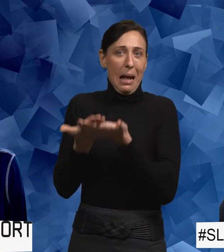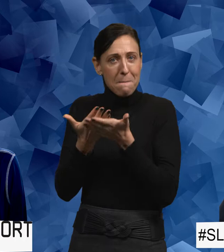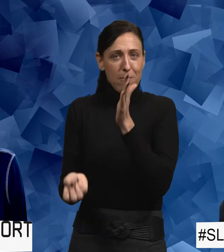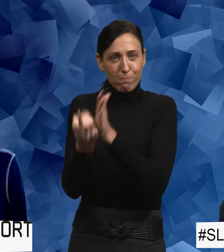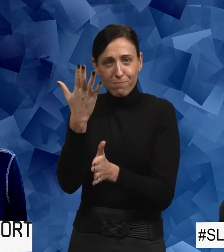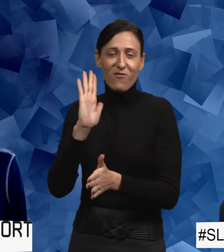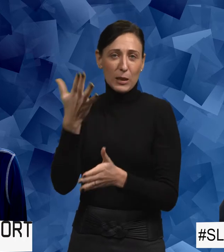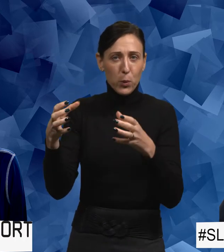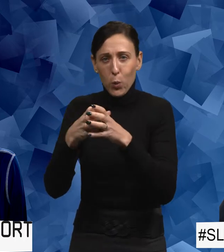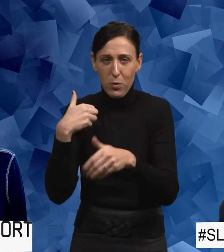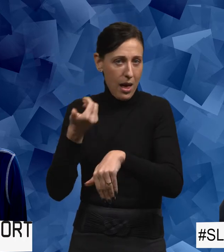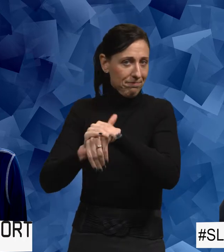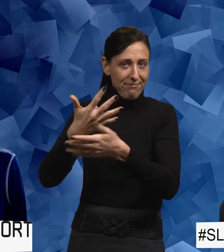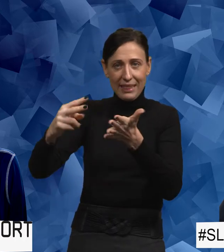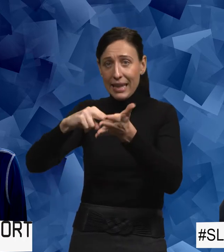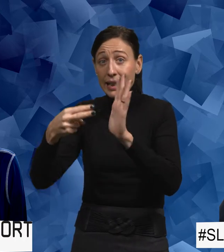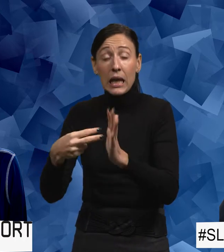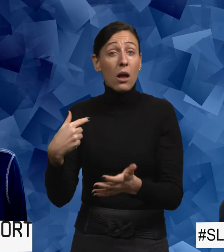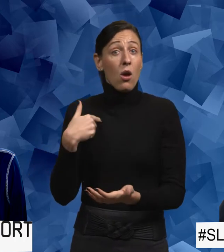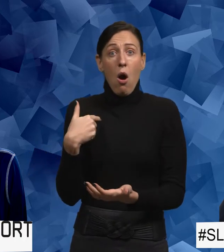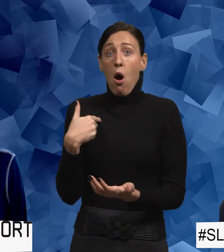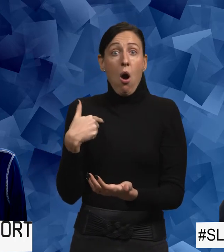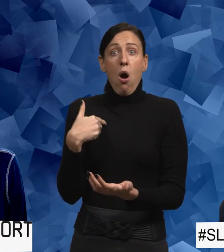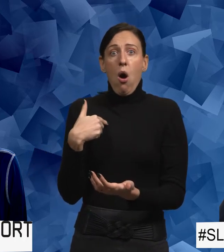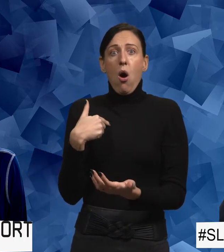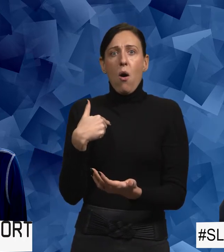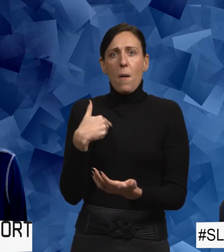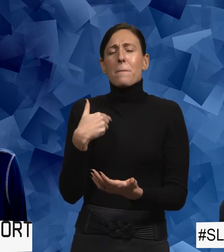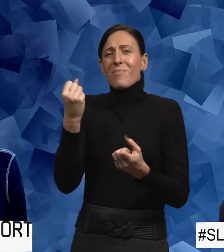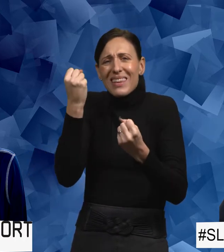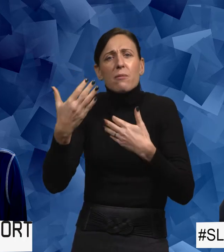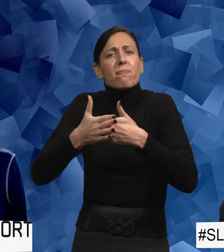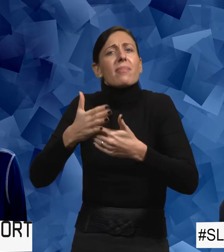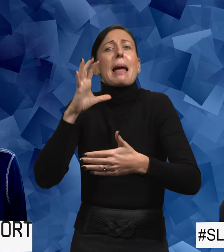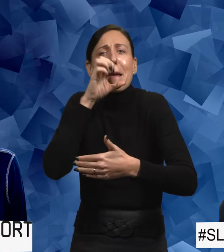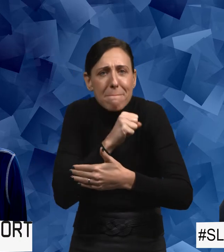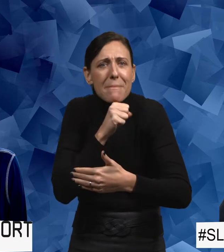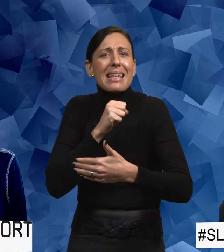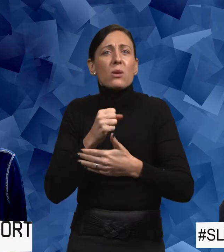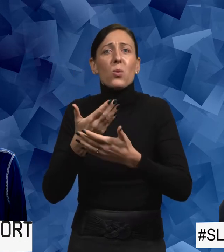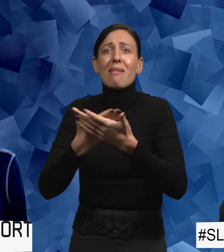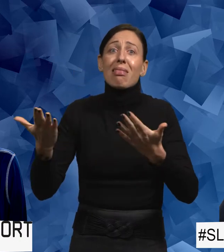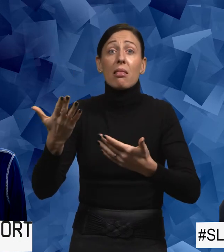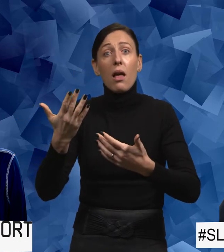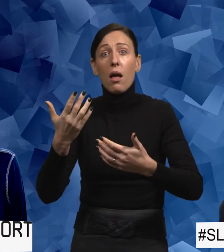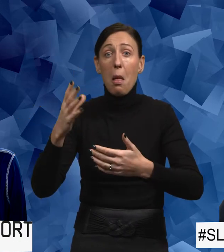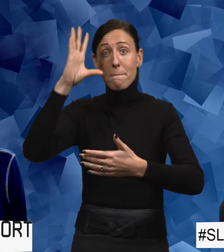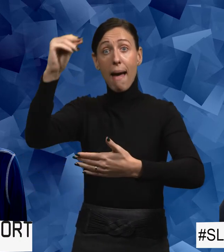med Facebook. Det var viktigt att det var hemligt, att det kom in lite män i början av